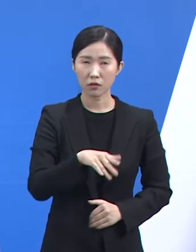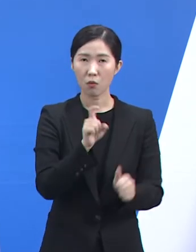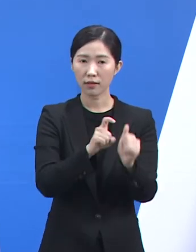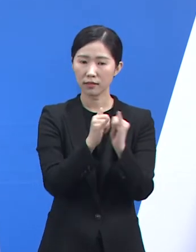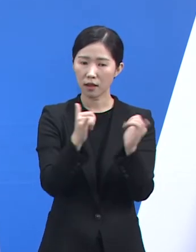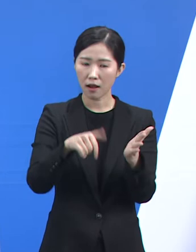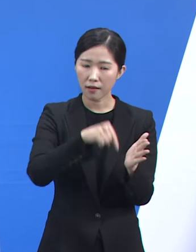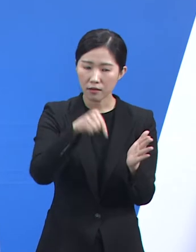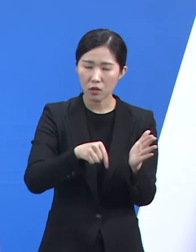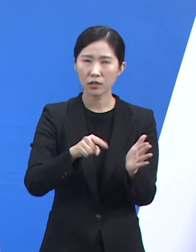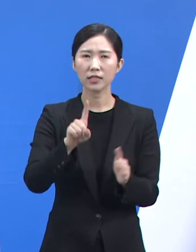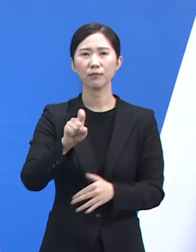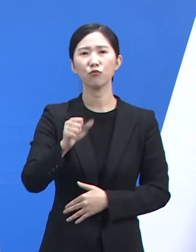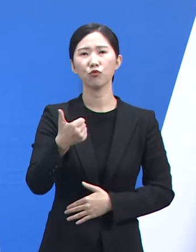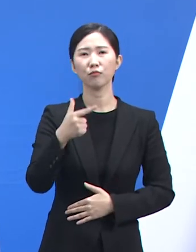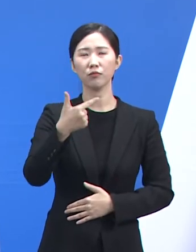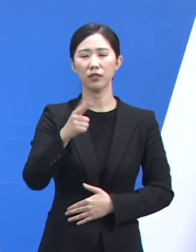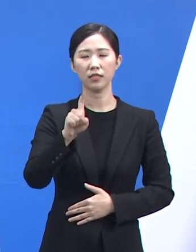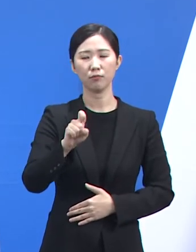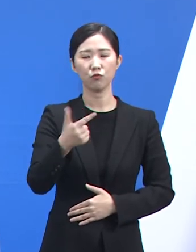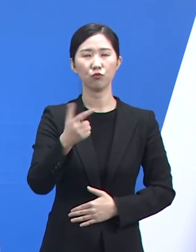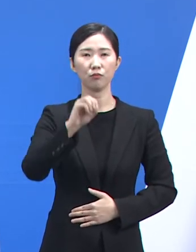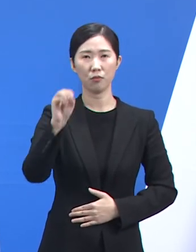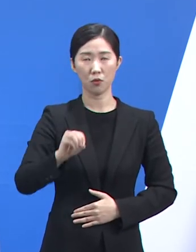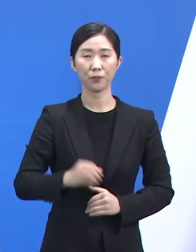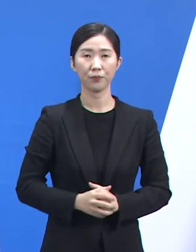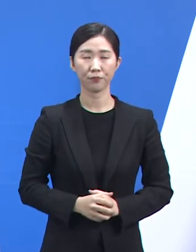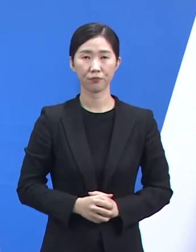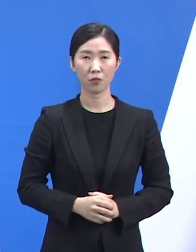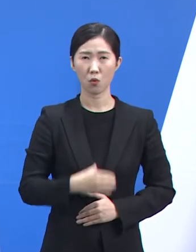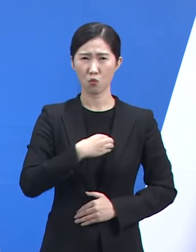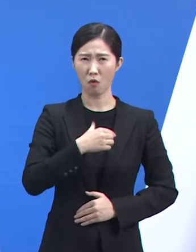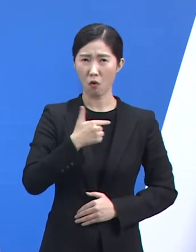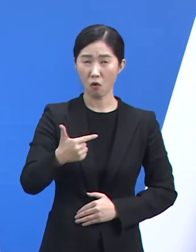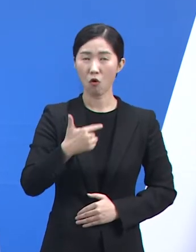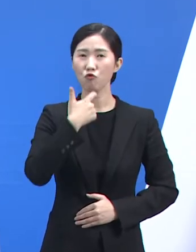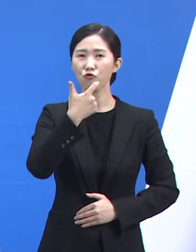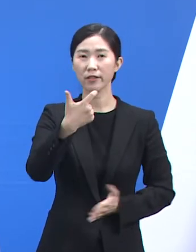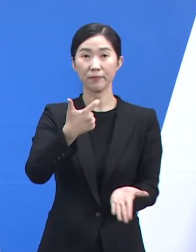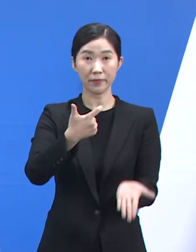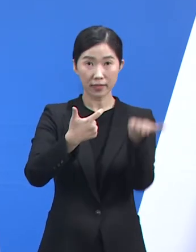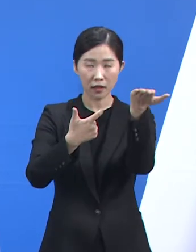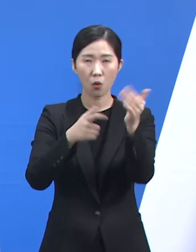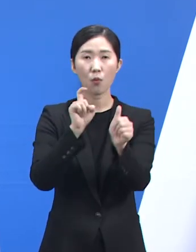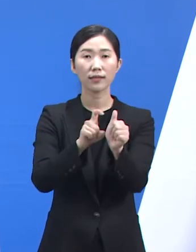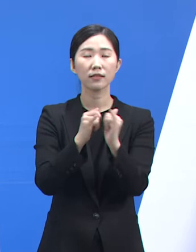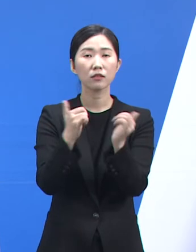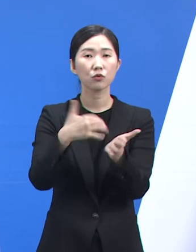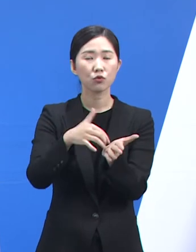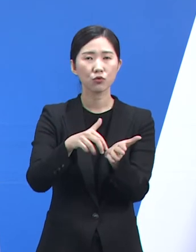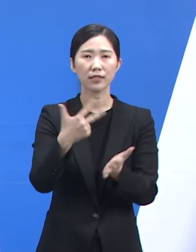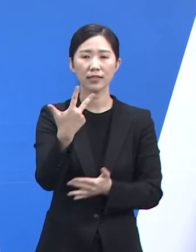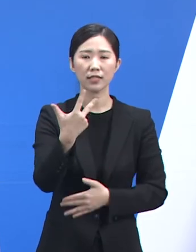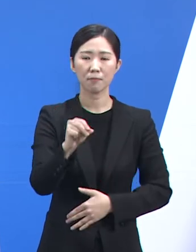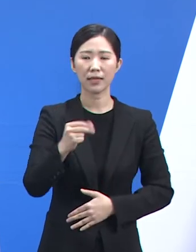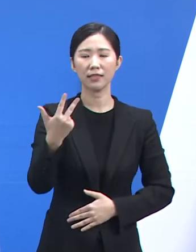중 16%를 차지하고 있습니다. 고위원군인 60세 이상 확진자는 7만 7